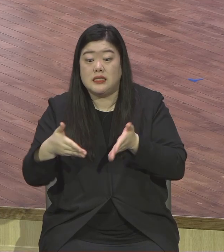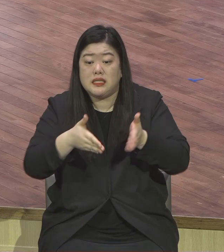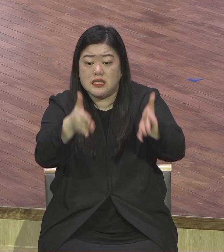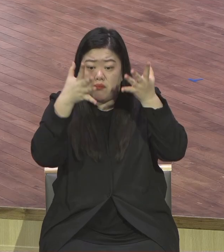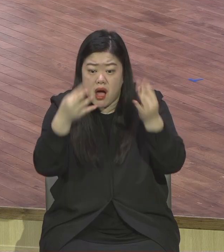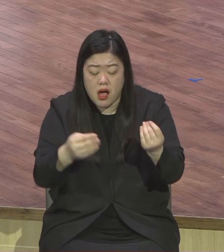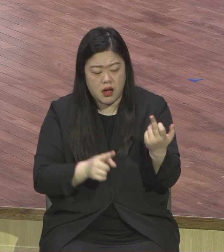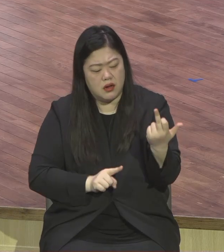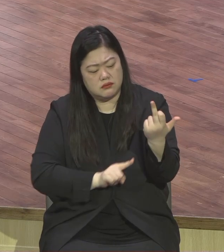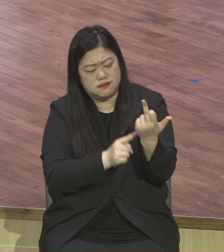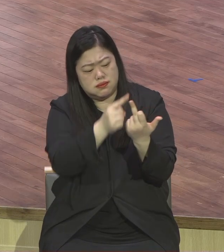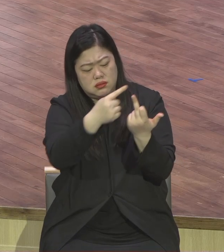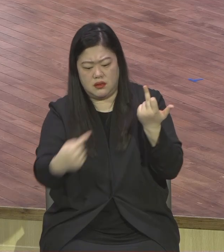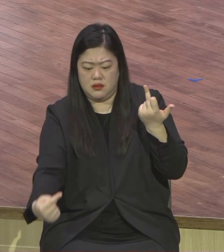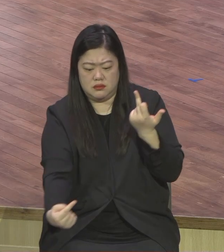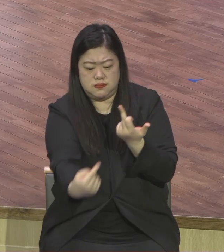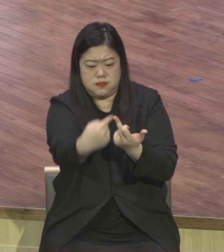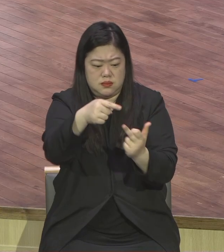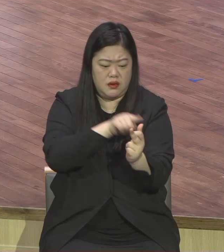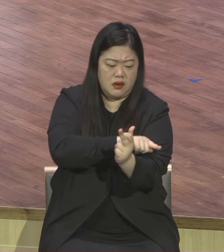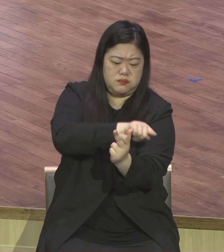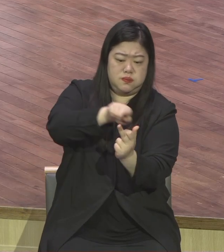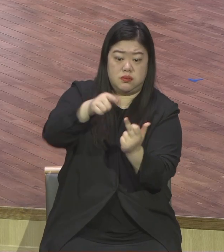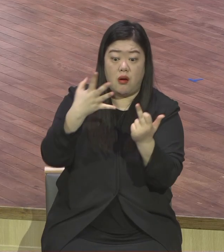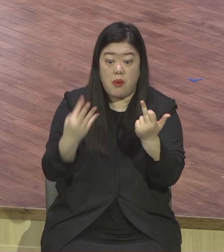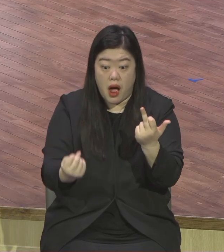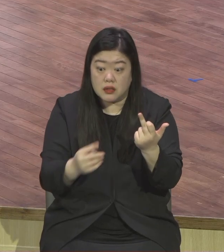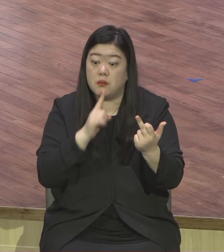이게 무슨 말이에요 종교 다원주의 입니다.